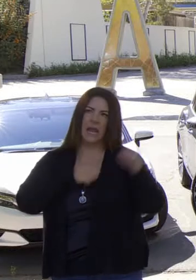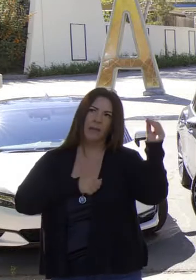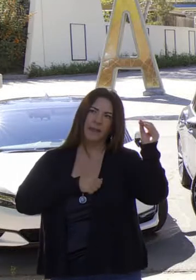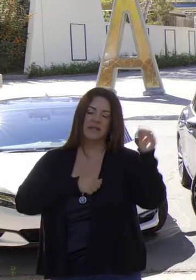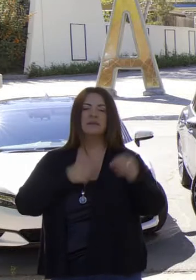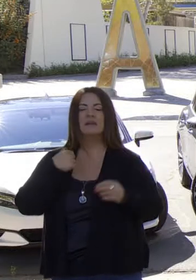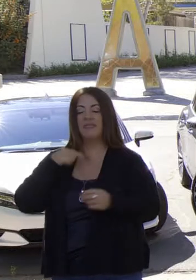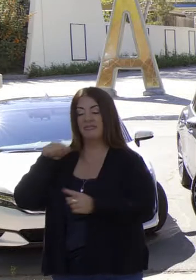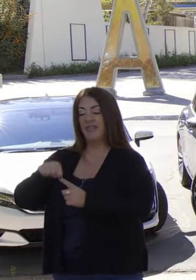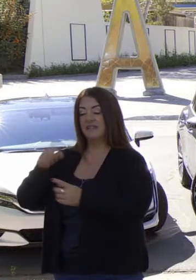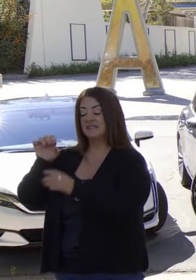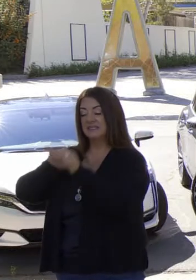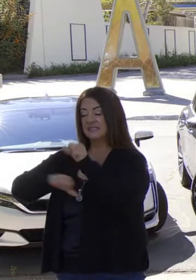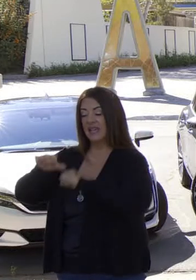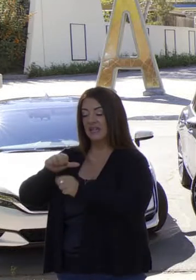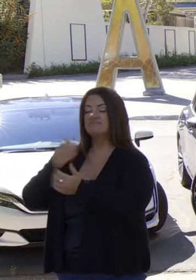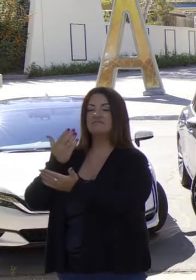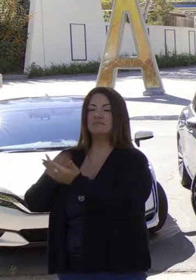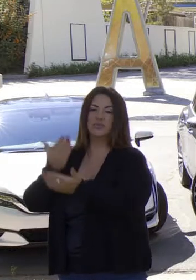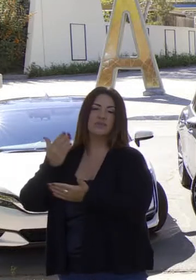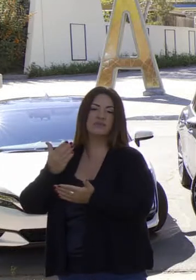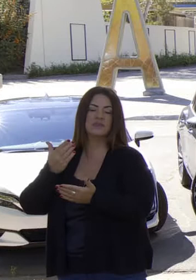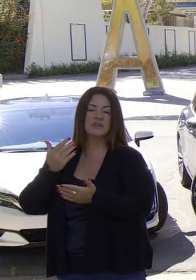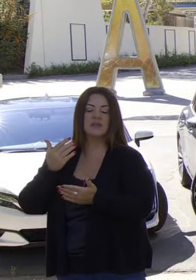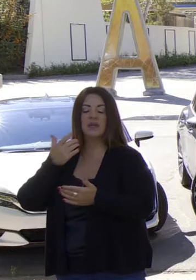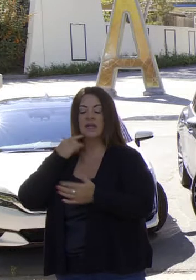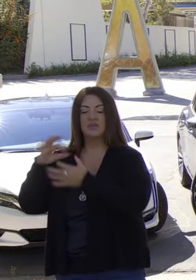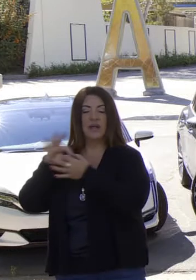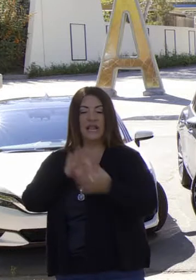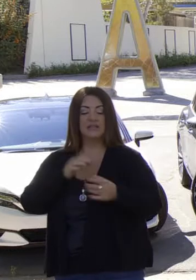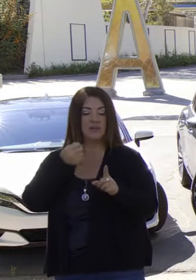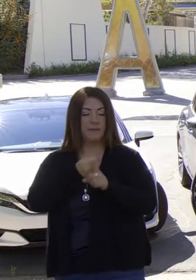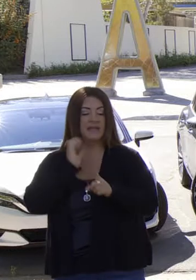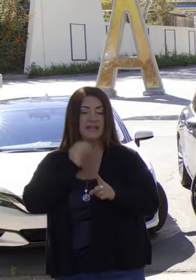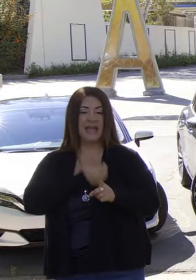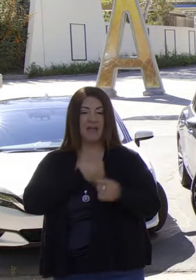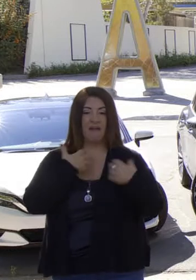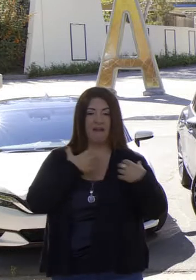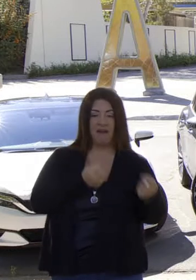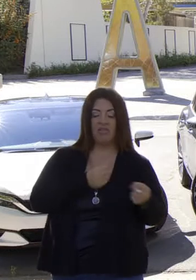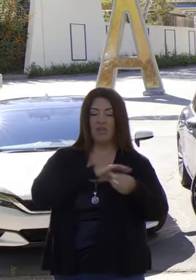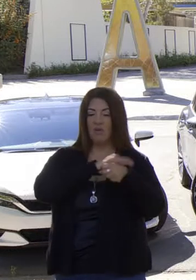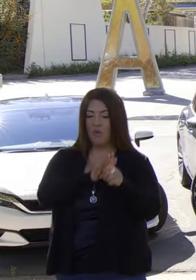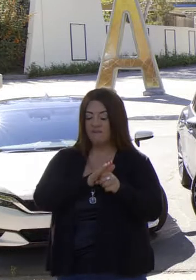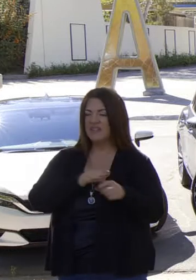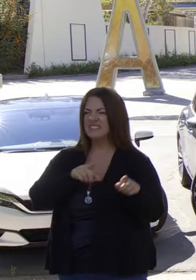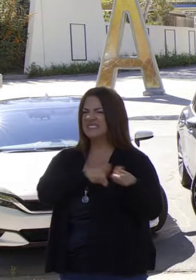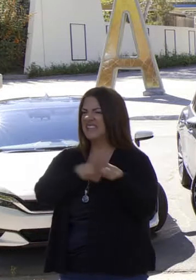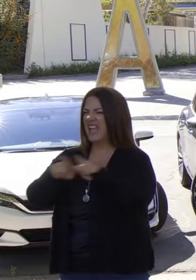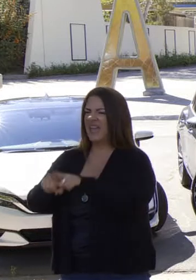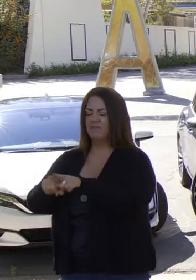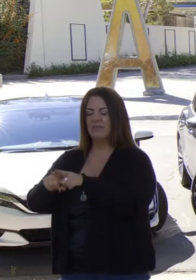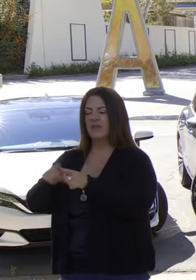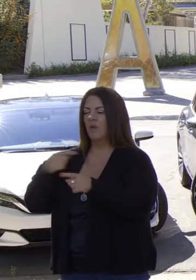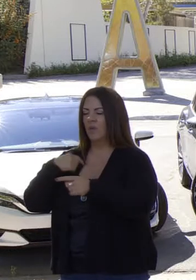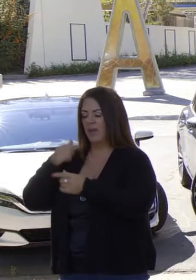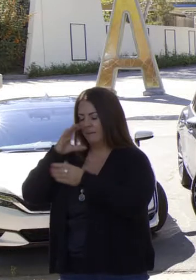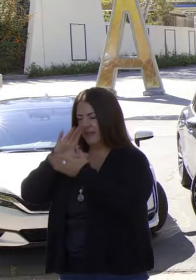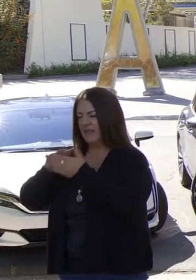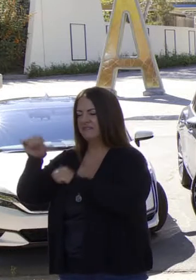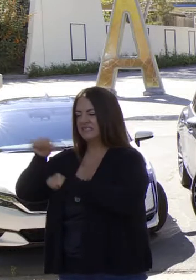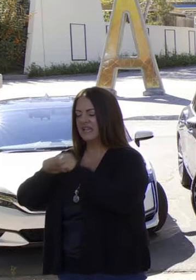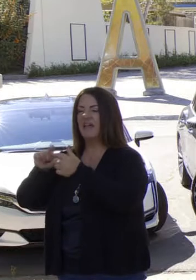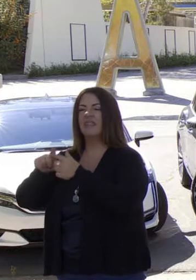creemos, no opinión. Creemos en la ciencia respecto a nuestra política de salubridad, respecto al